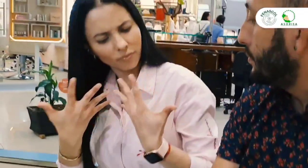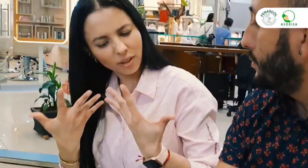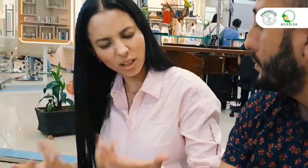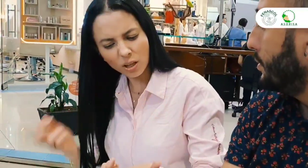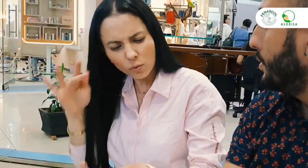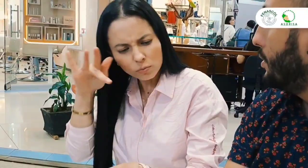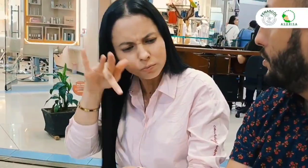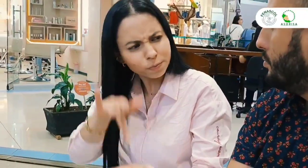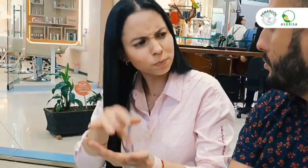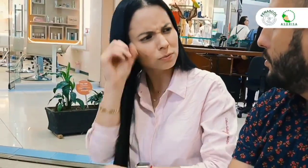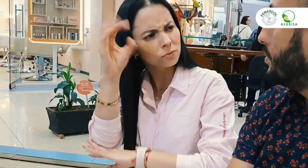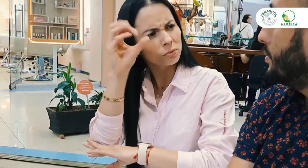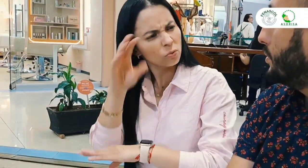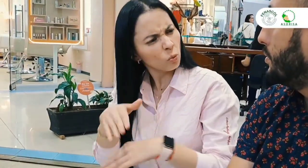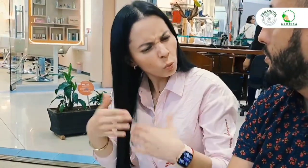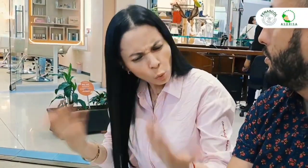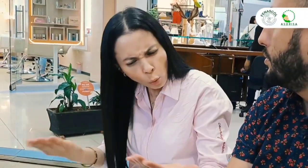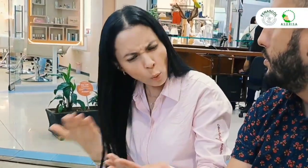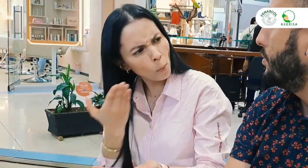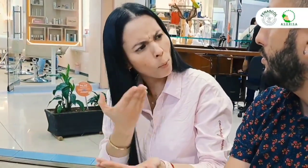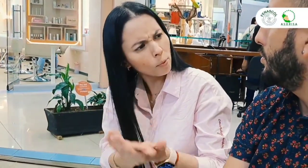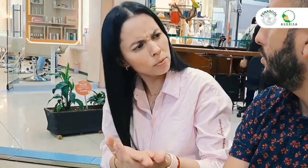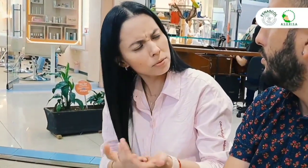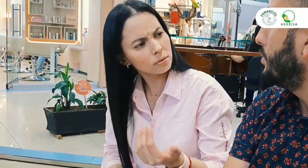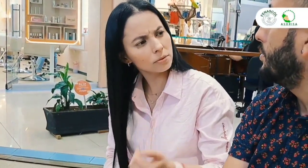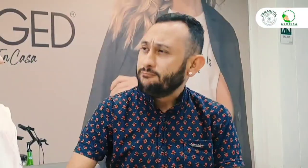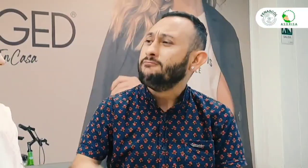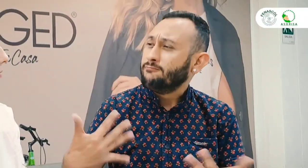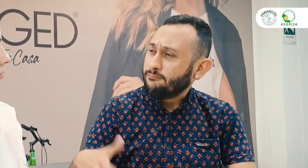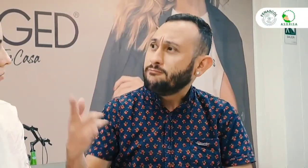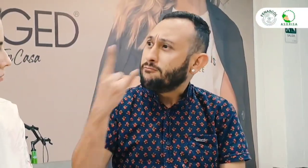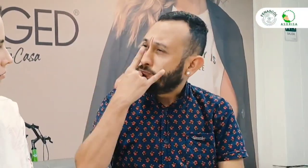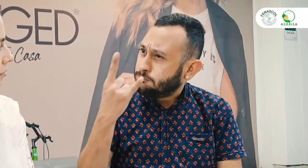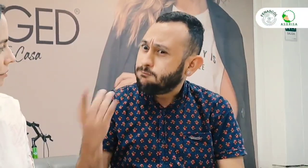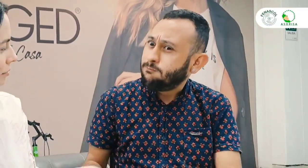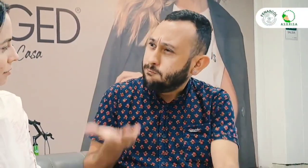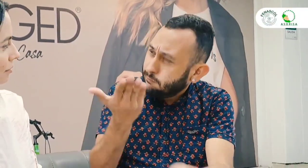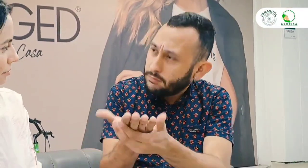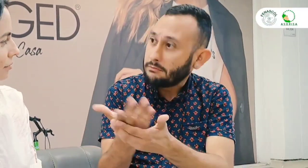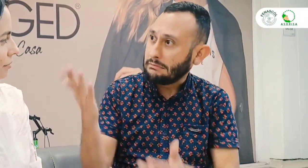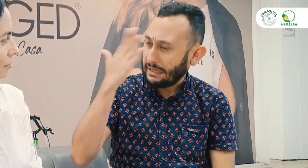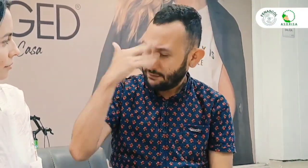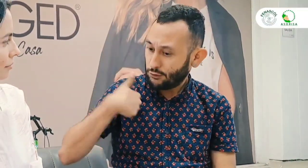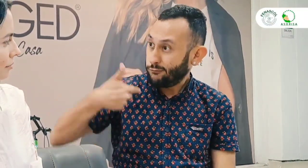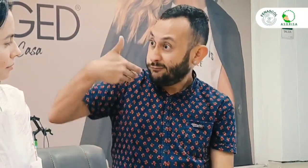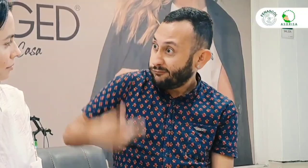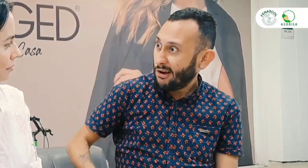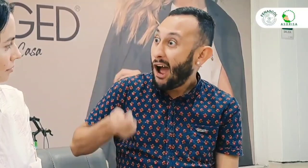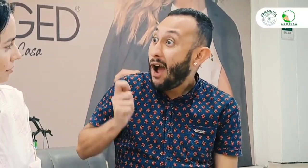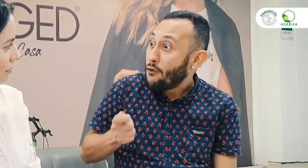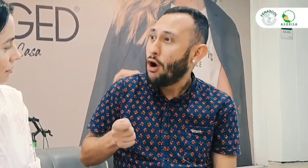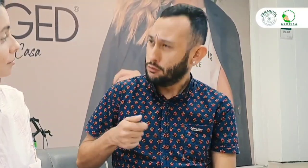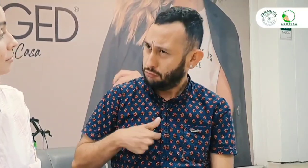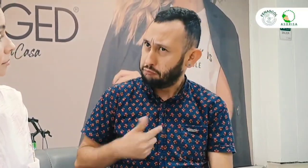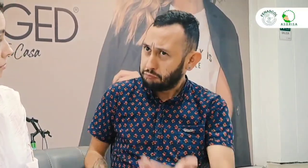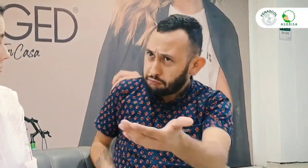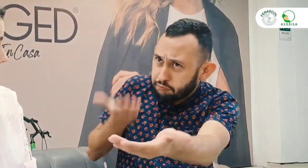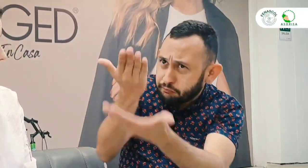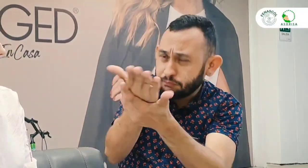participar y presentar propuestas? Es muy interesante proponer en este espacio. Tú sabes que yo soy abogado y en mi caso puedo participar